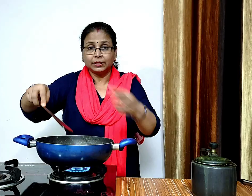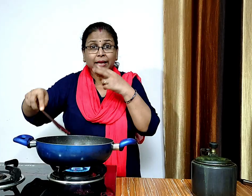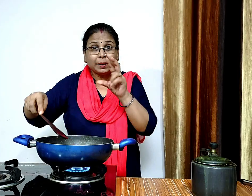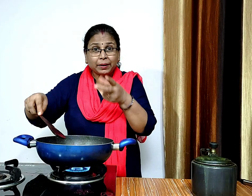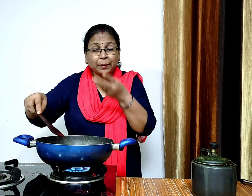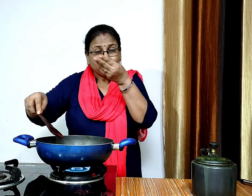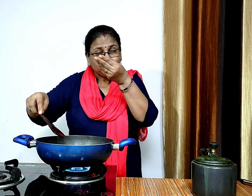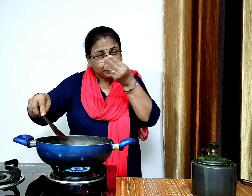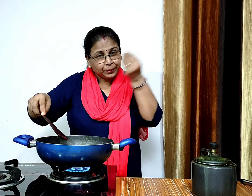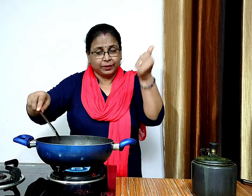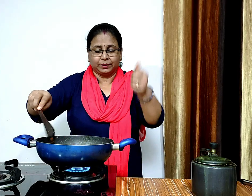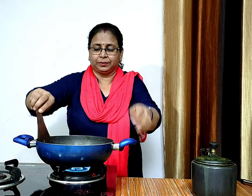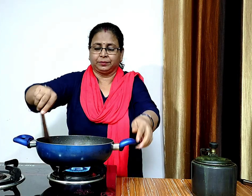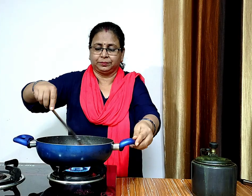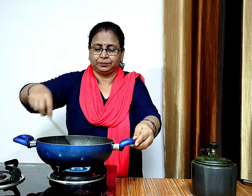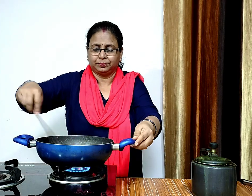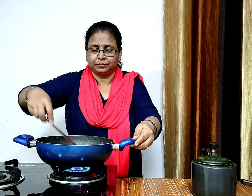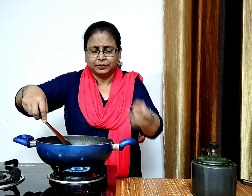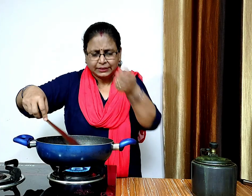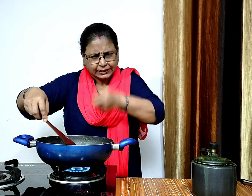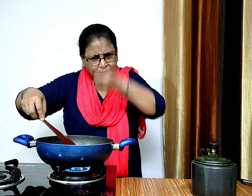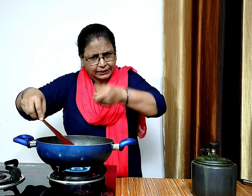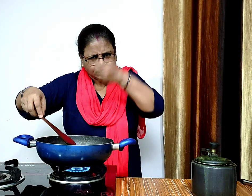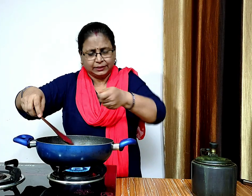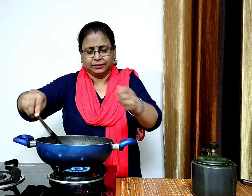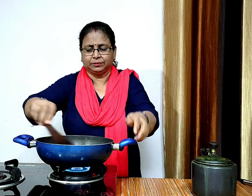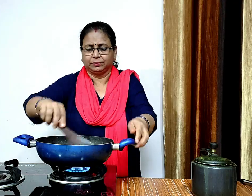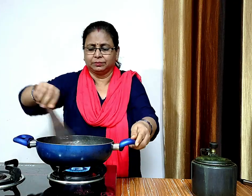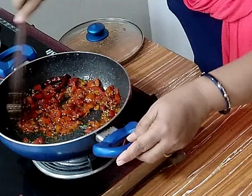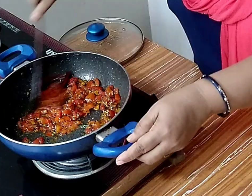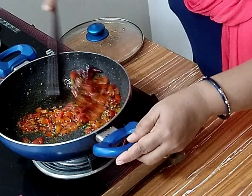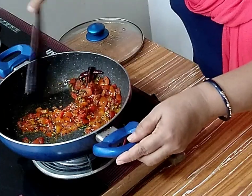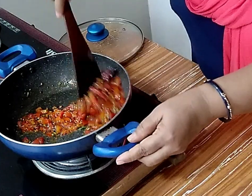टमाटर भी पक चुके हैं हम टमाटर को अच्छे से मैश कर लेंगे